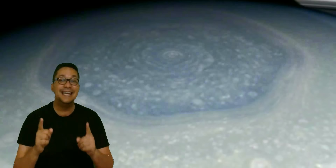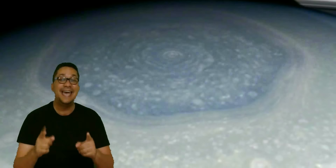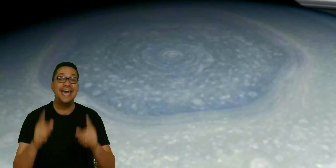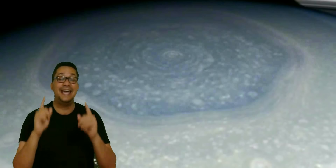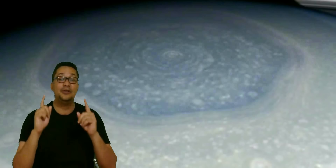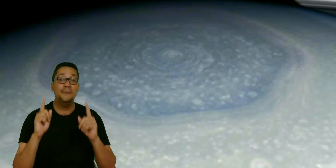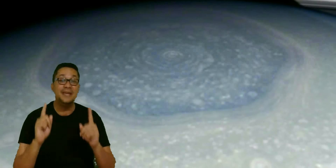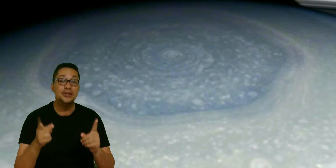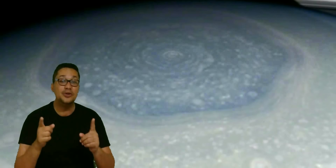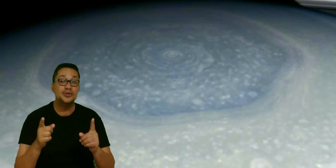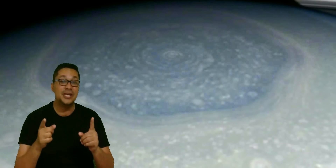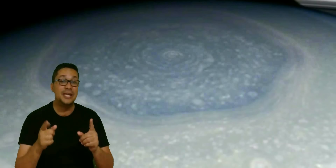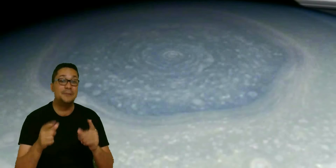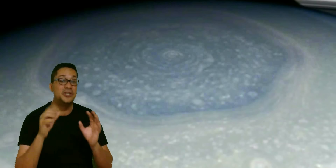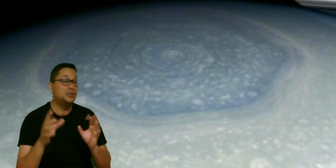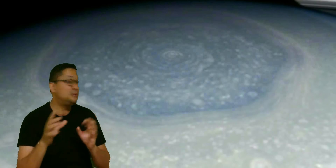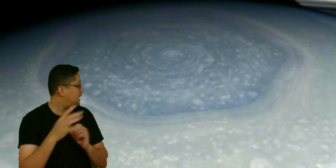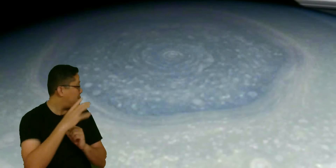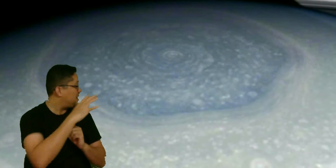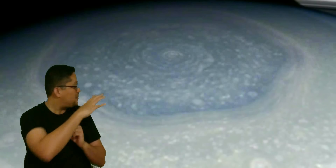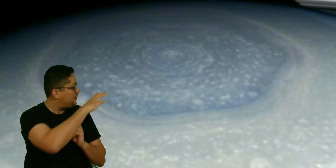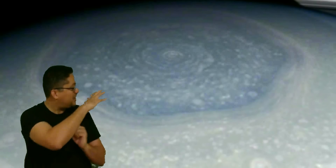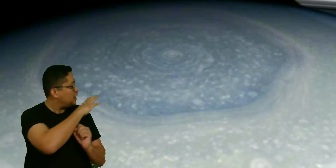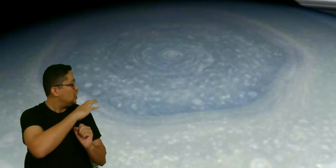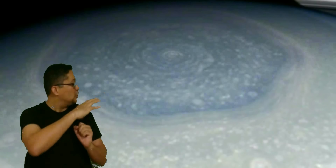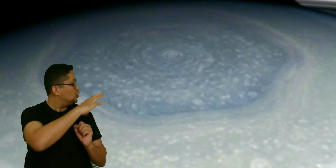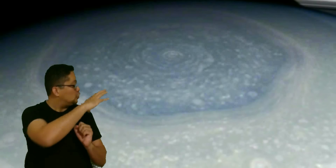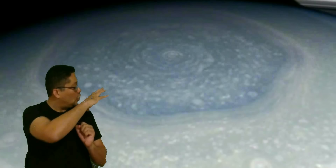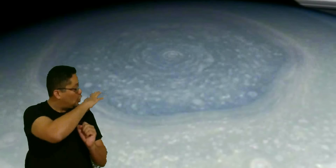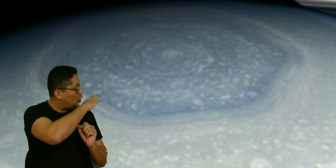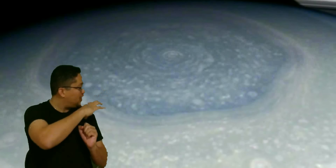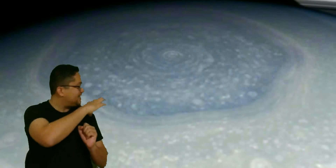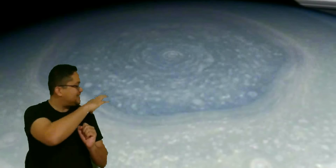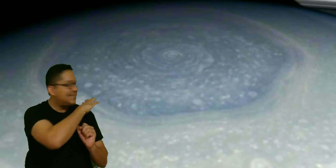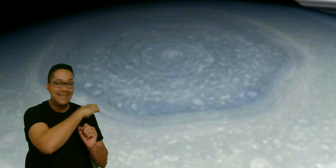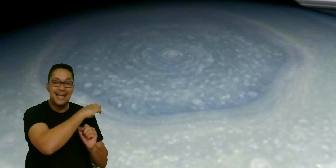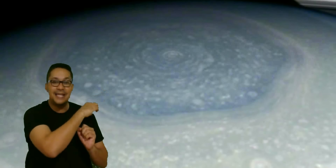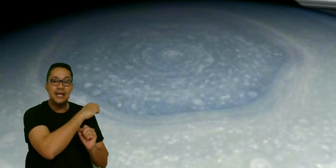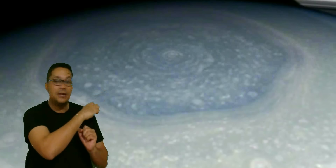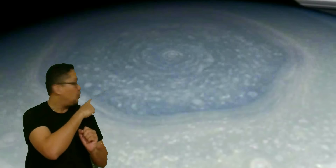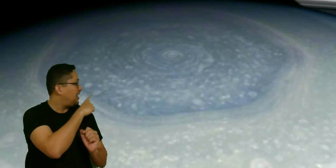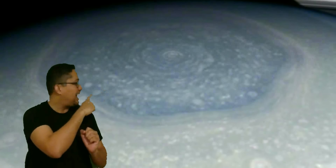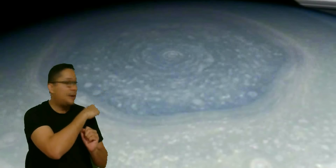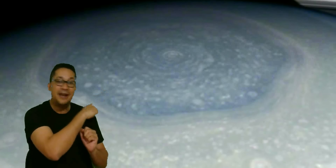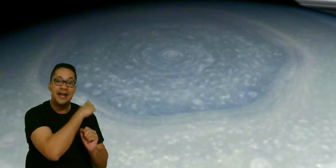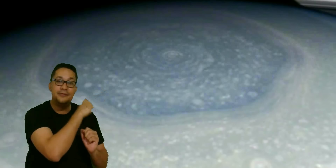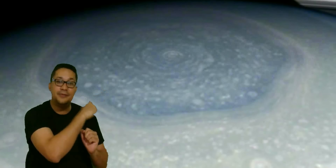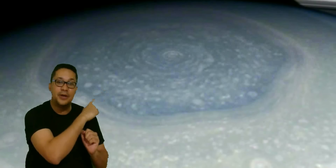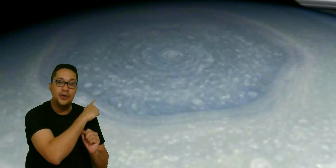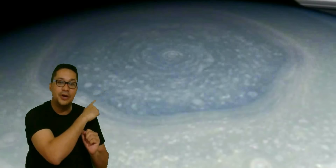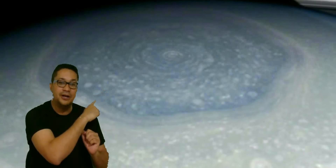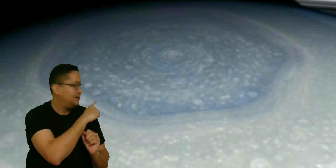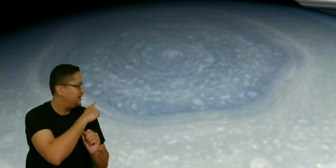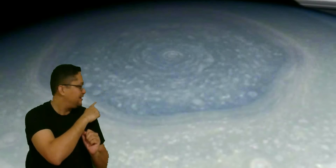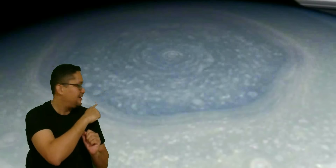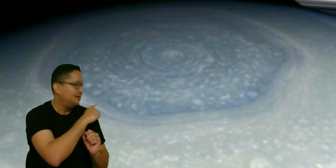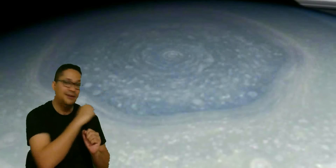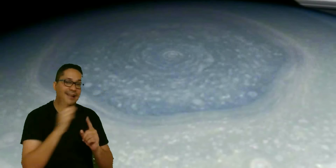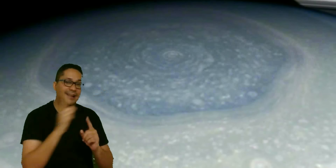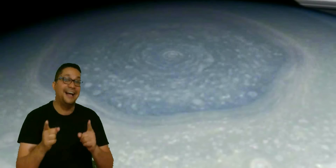en el 2012? Y por eso es que podemos ver todo ese detalle con la cámara infrarroja. ¿A